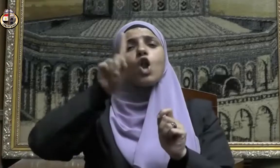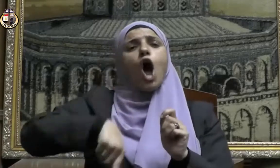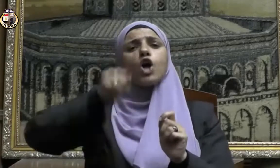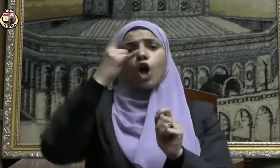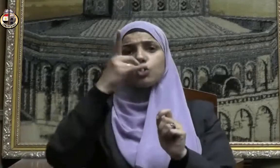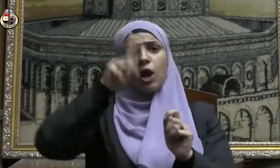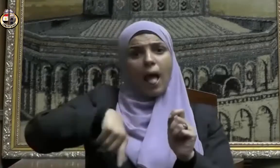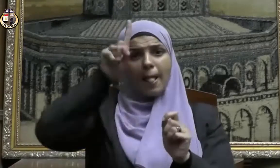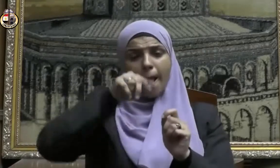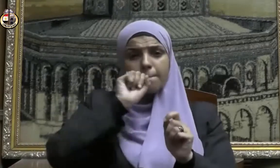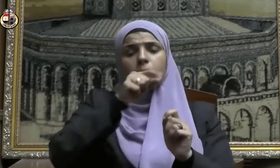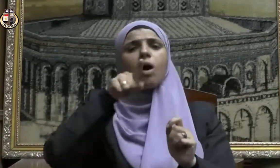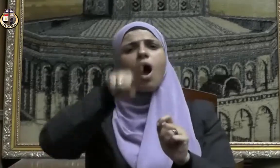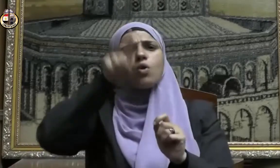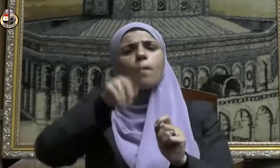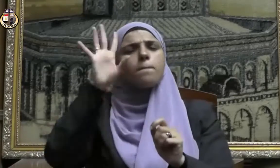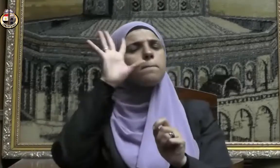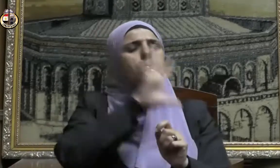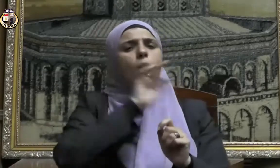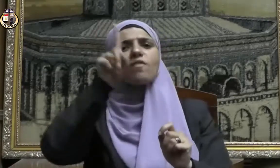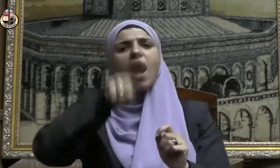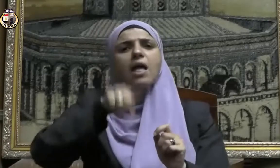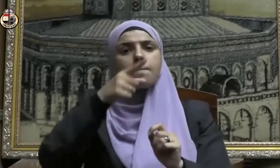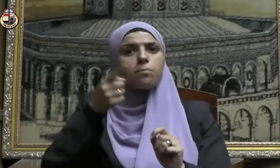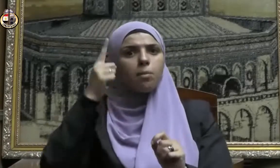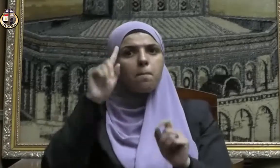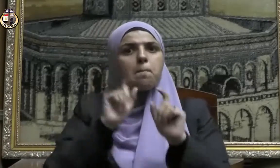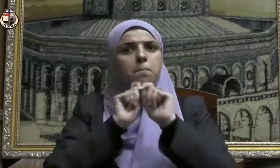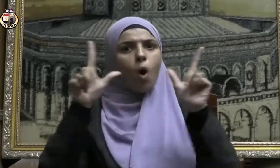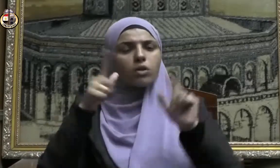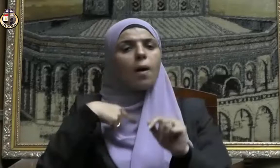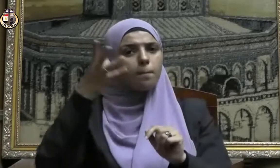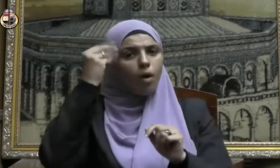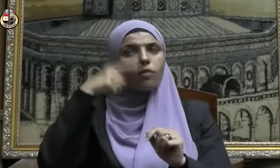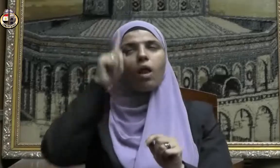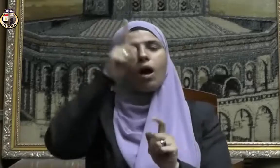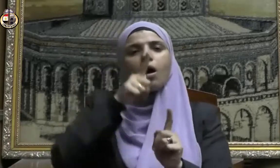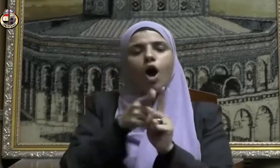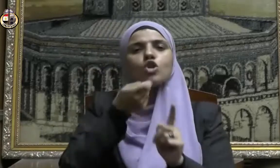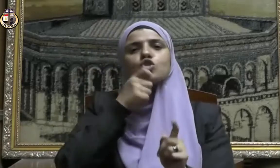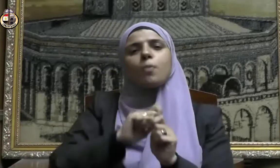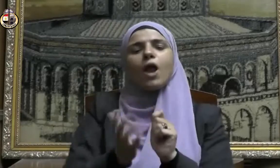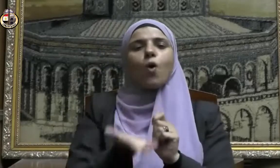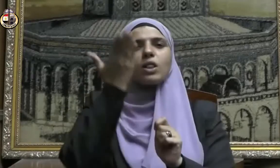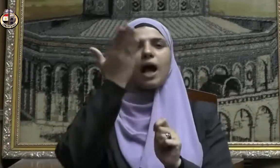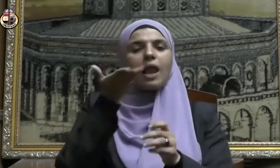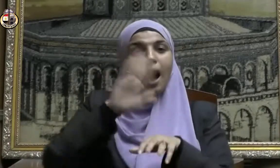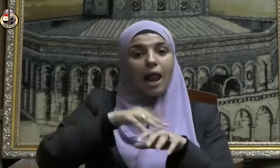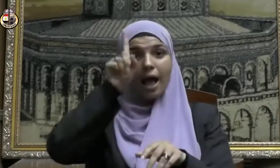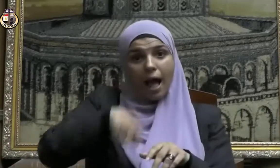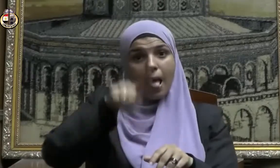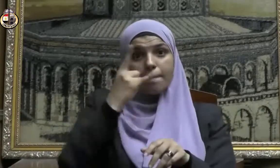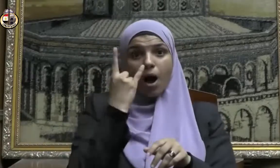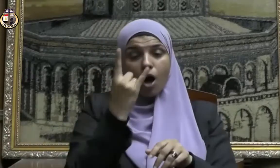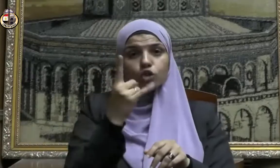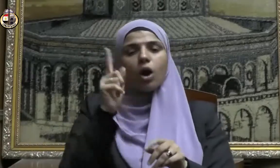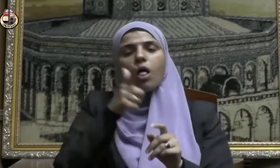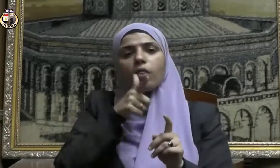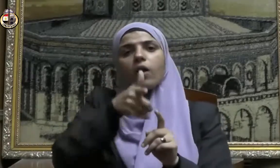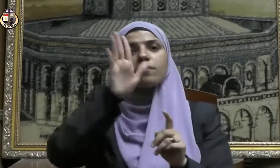أنها الأيام المعلومات التي قال الله عز وجل عنها ويذكر اسم